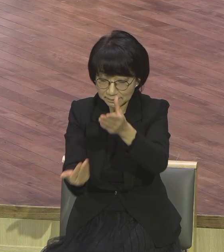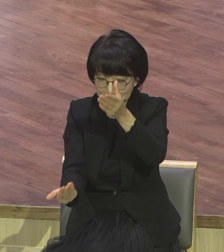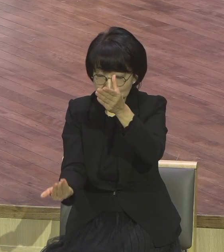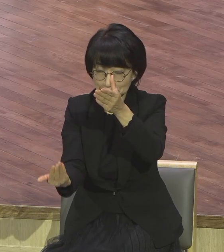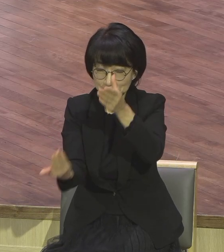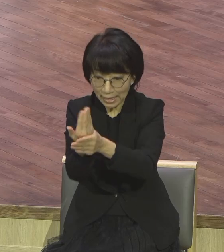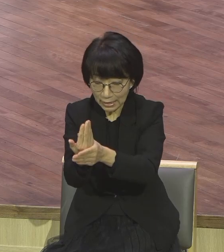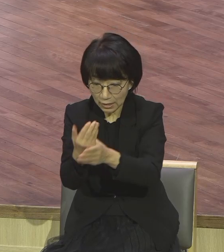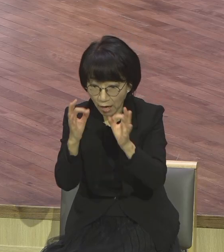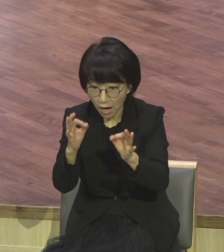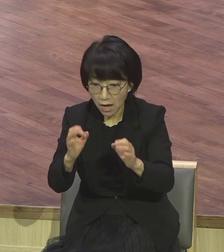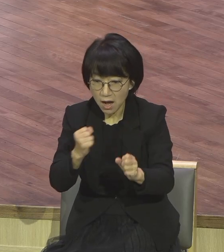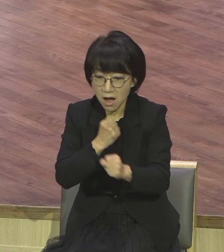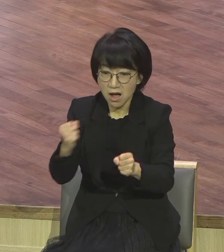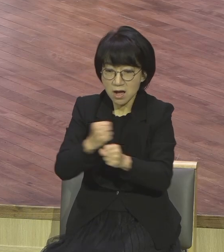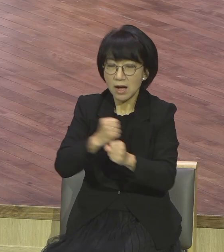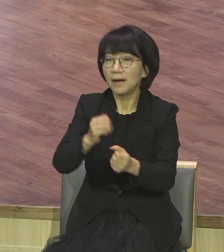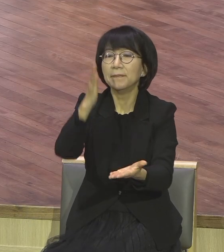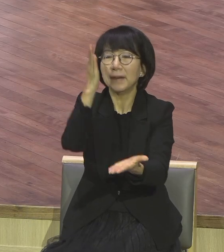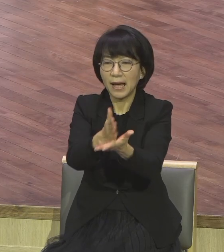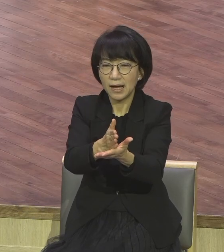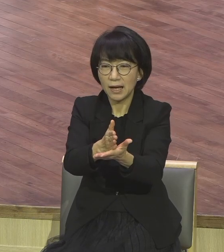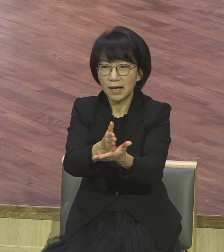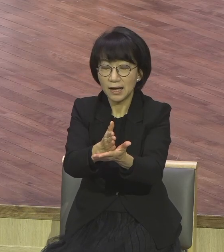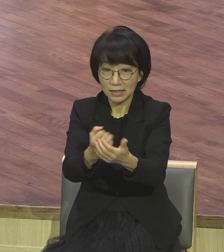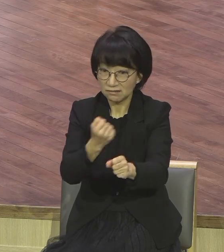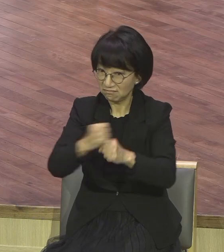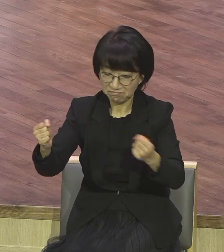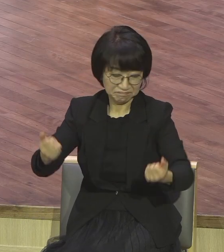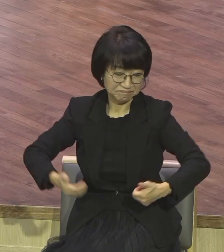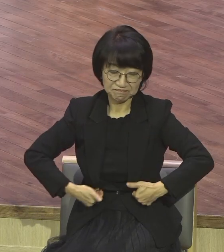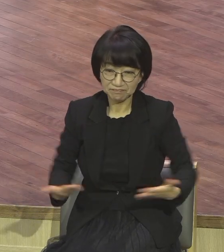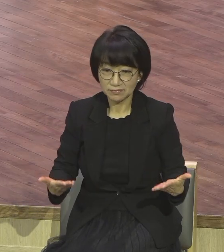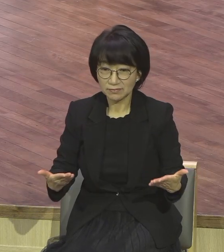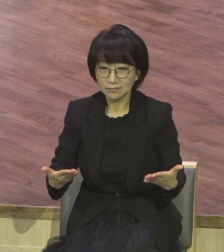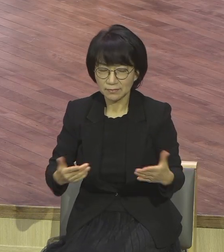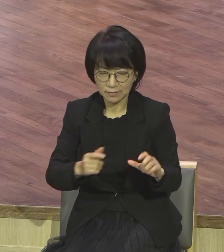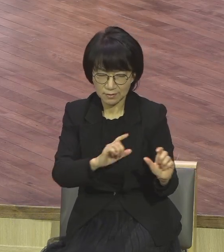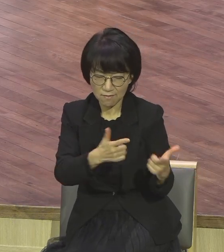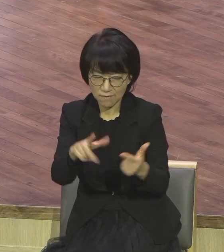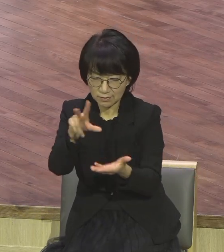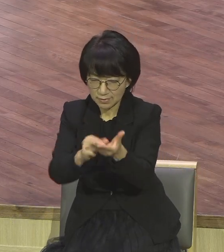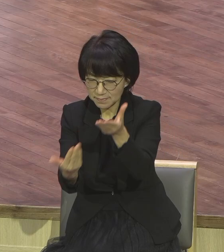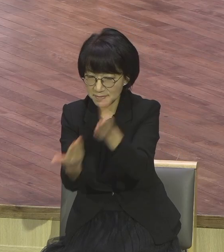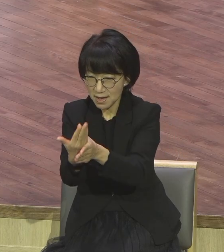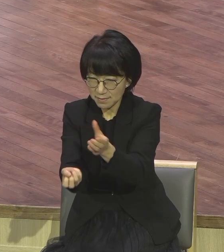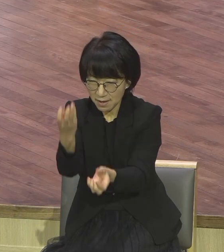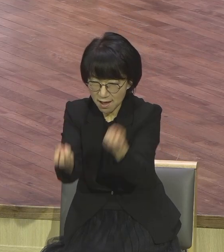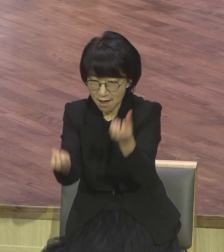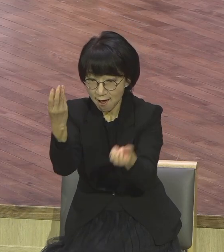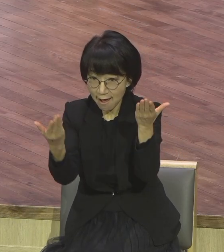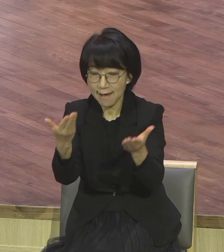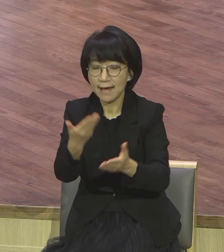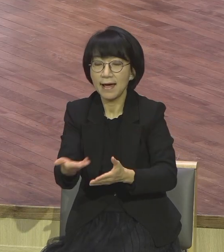당황할 필요가 없다. 다양한 문제와 사건이 계속 일어나겠지만은